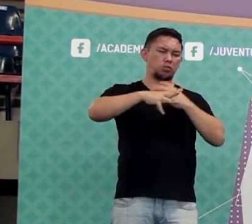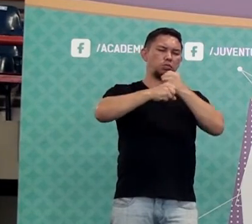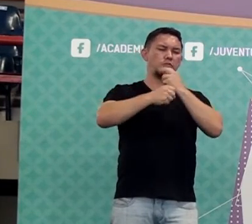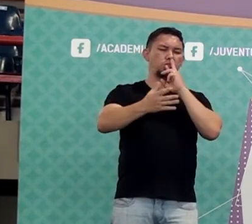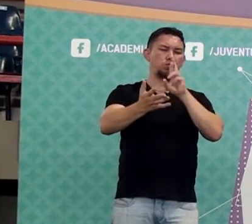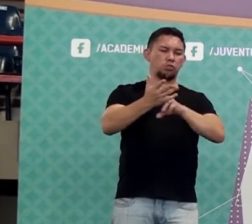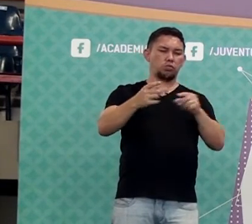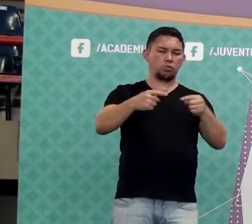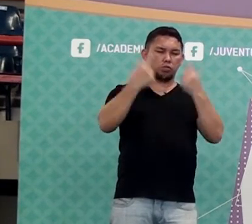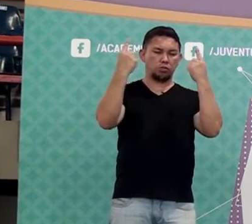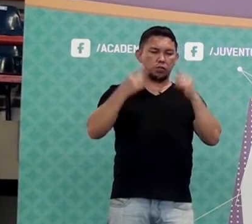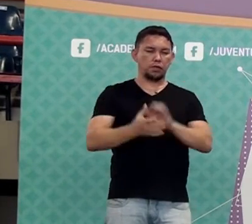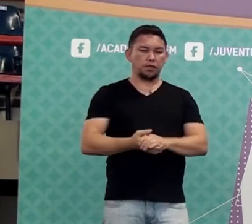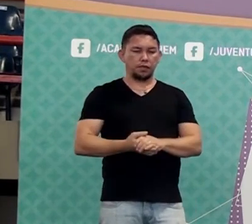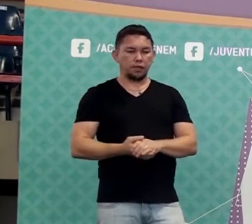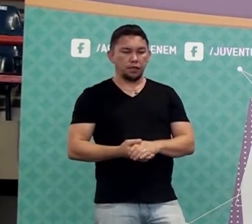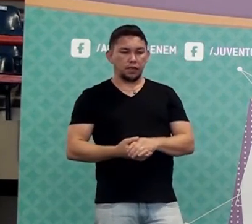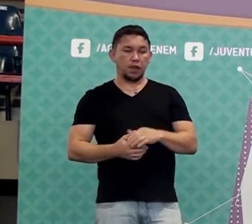Show? Terceiro exemplo.